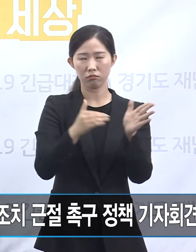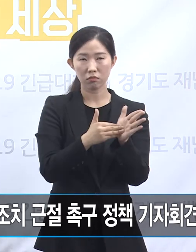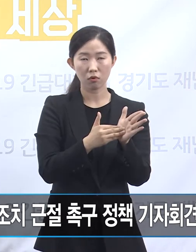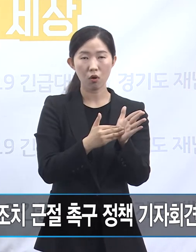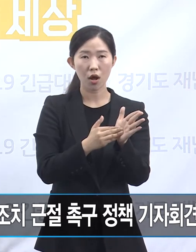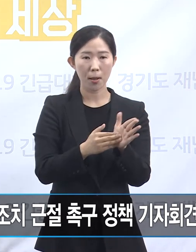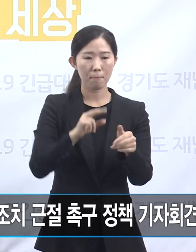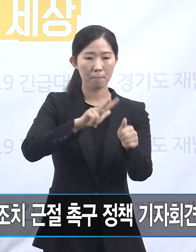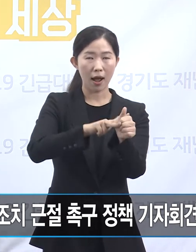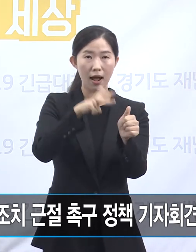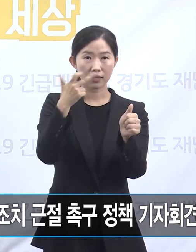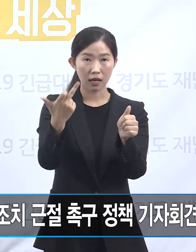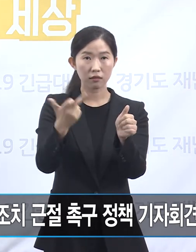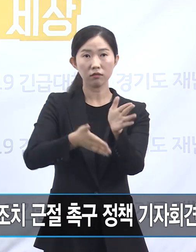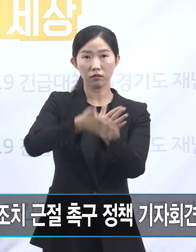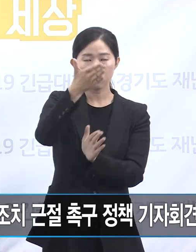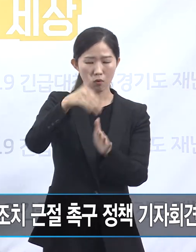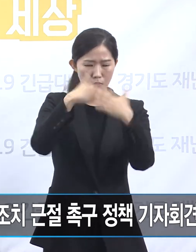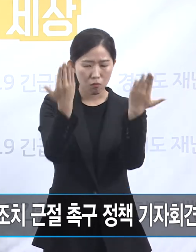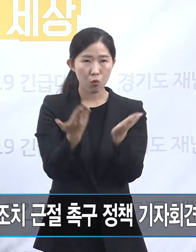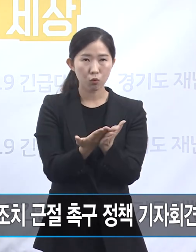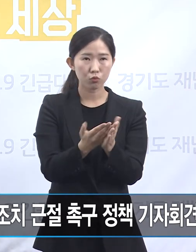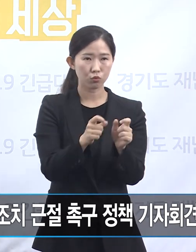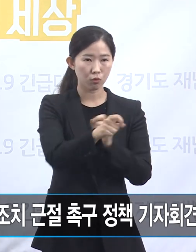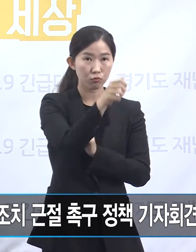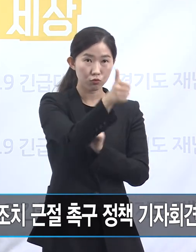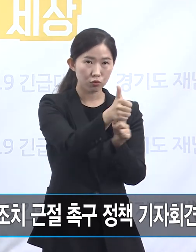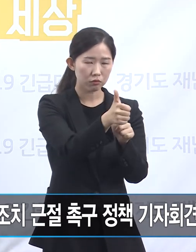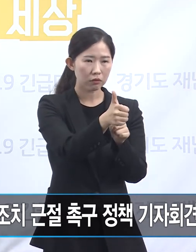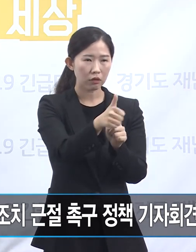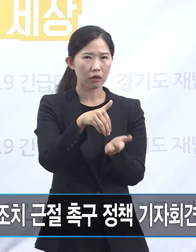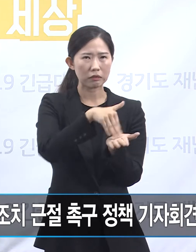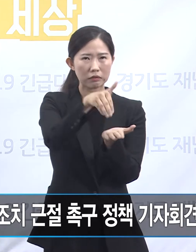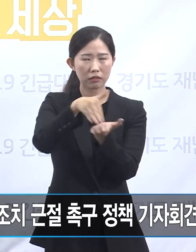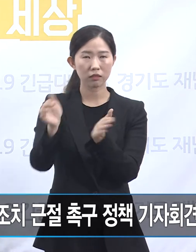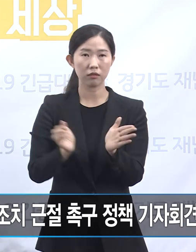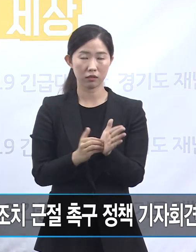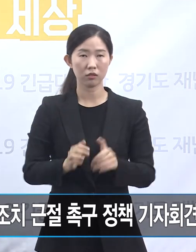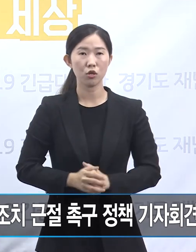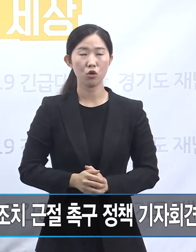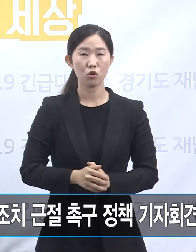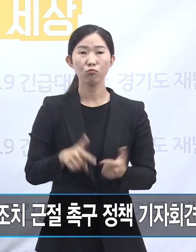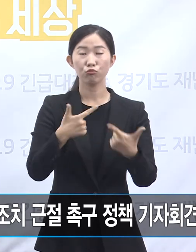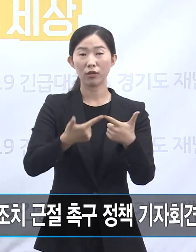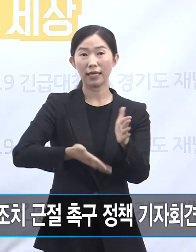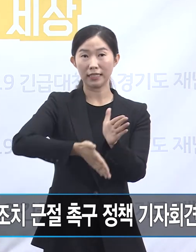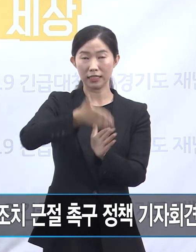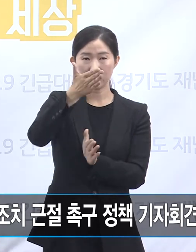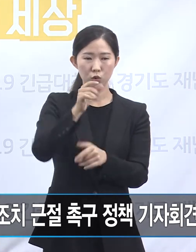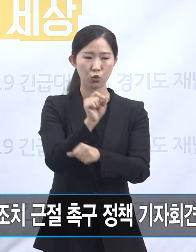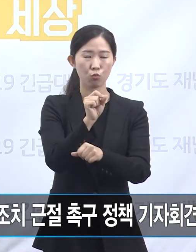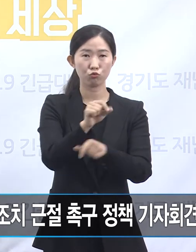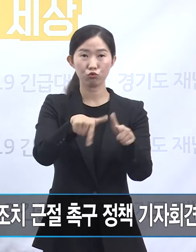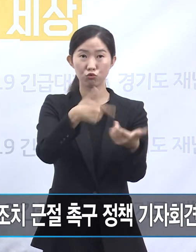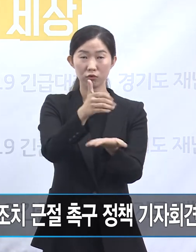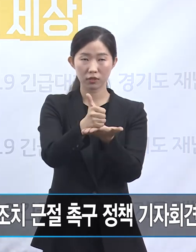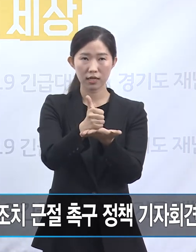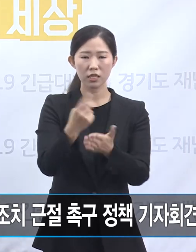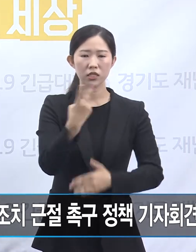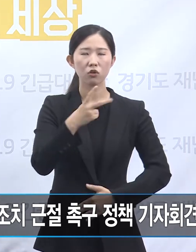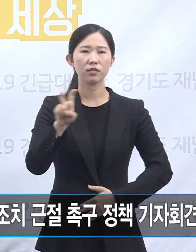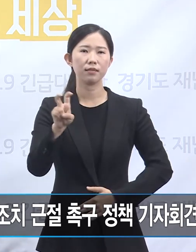점주단체에서 퇴출시켰습니다. 부산시 총무국장에게는 2020년 7월에 가맹계약을